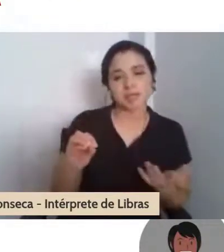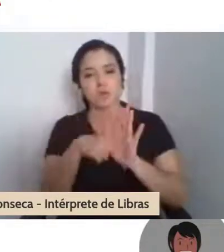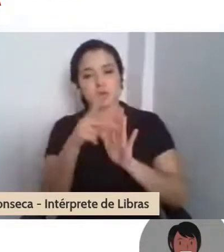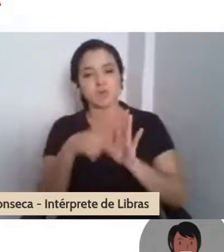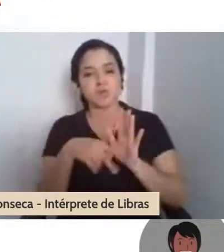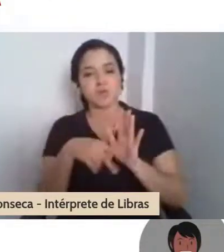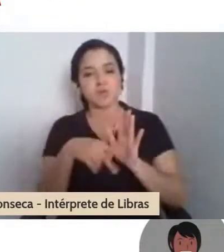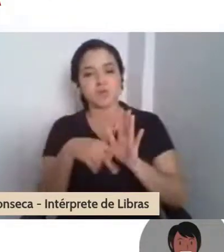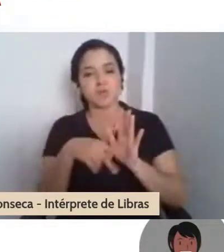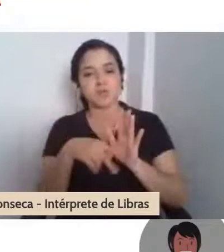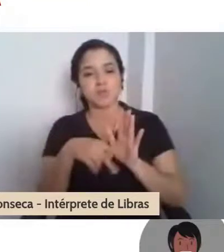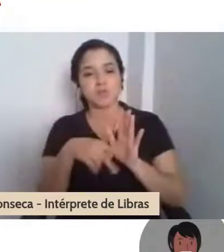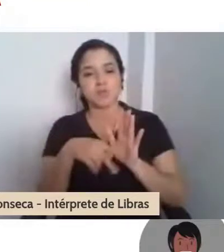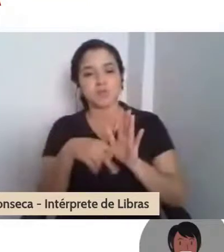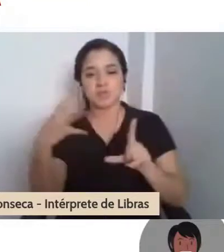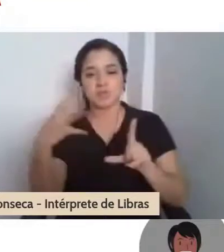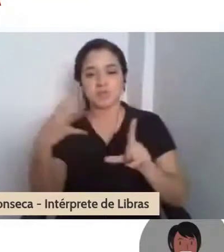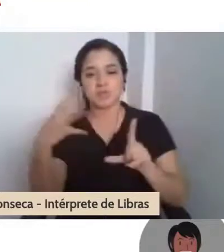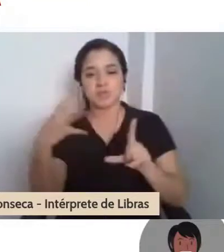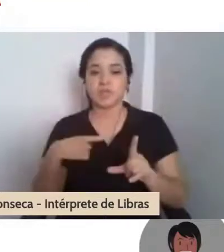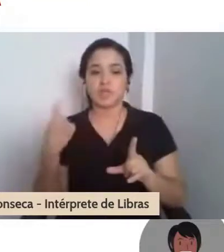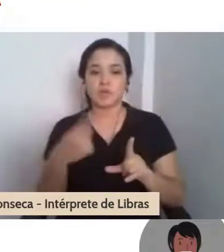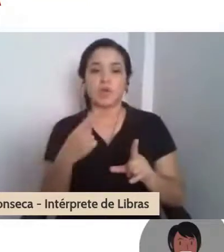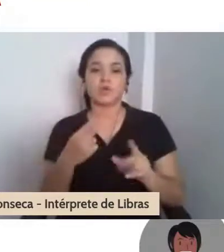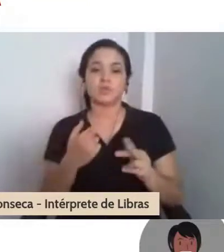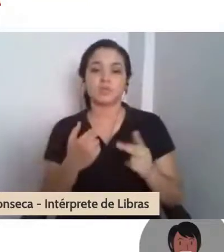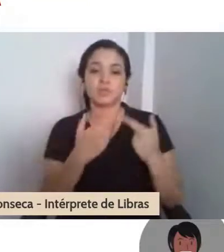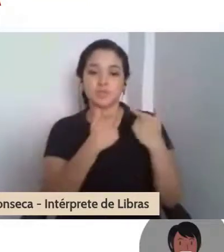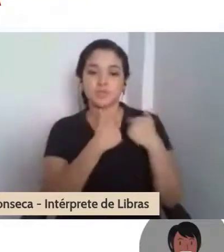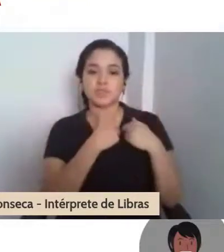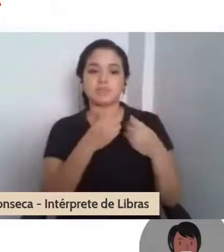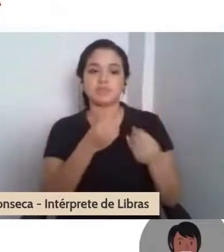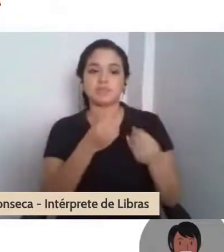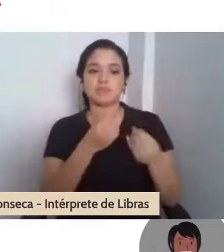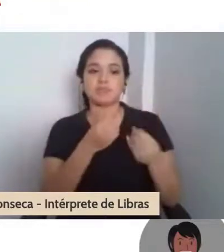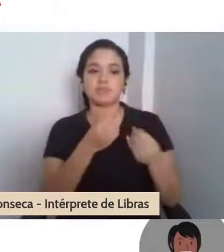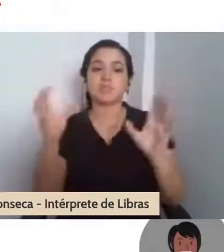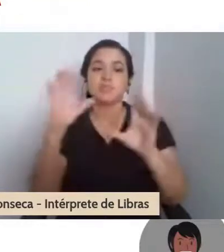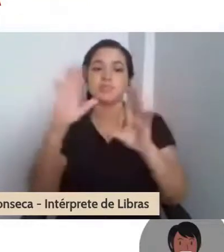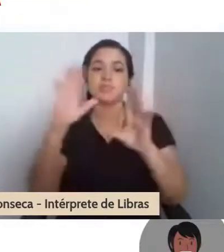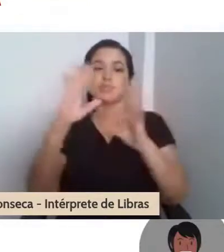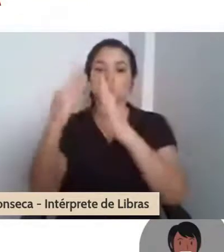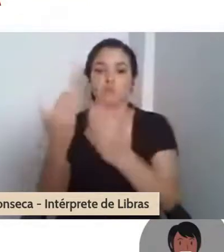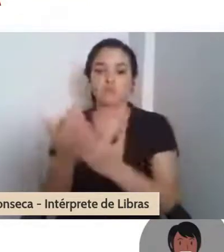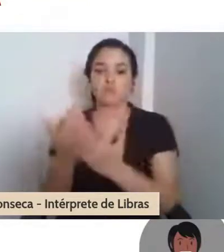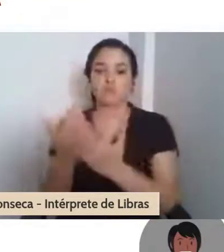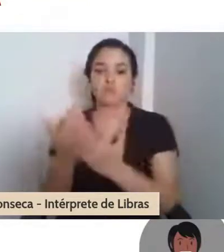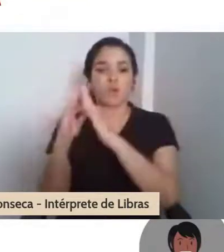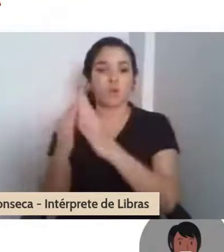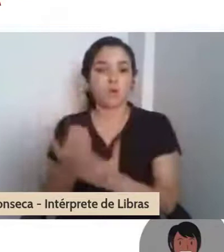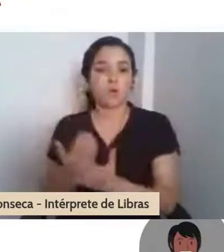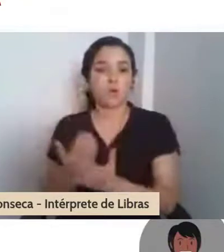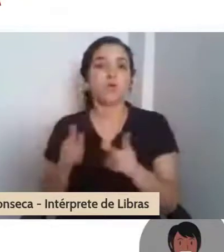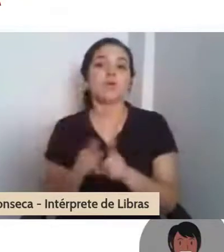levamos às escolas, de maneira muito próxima com o nós realizávamos no PCNA,